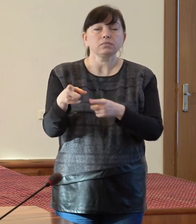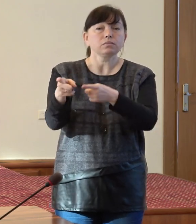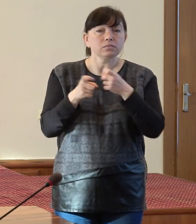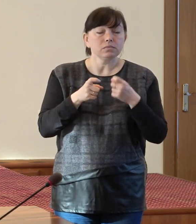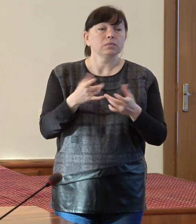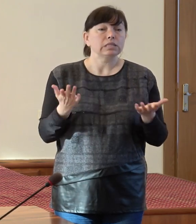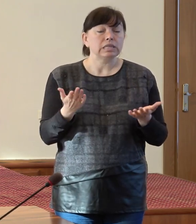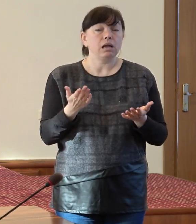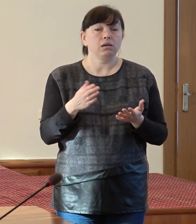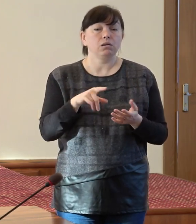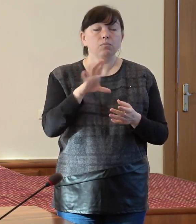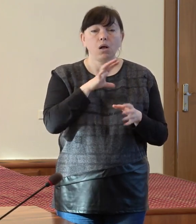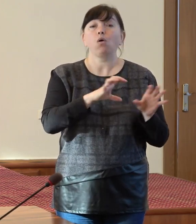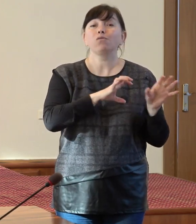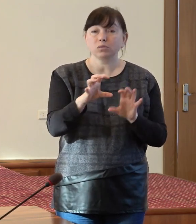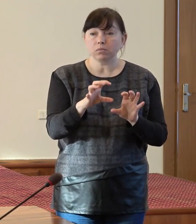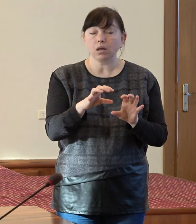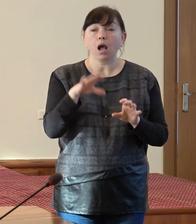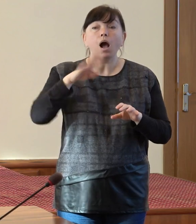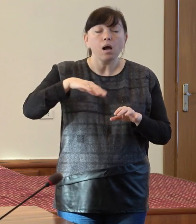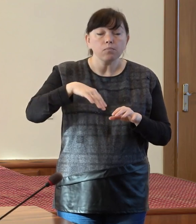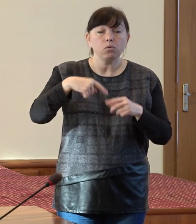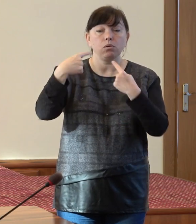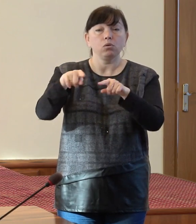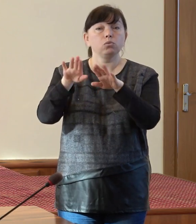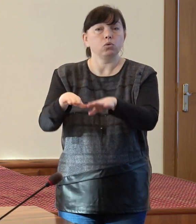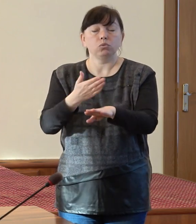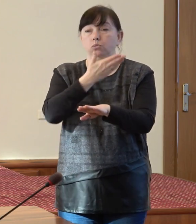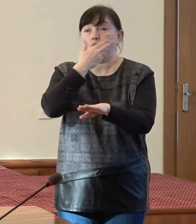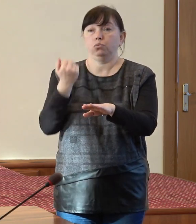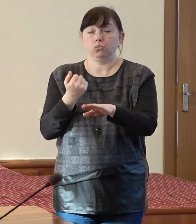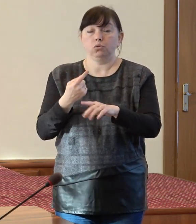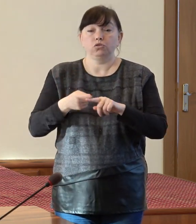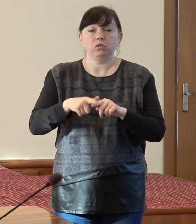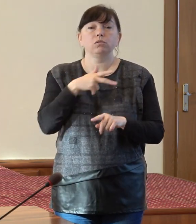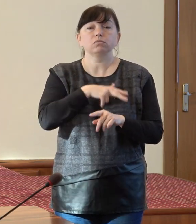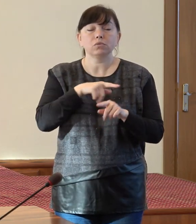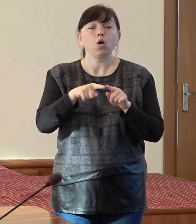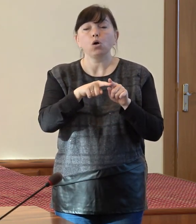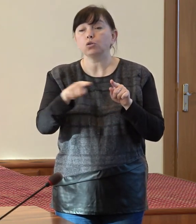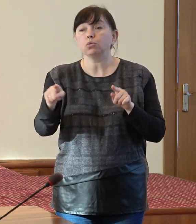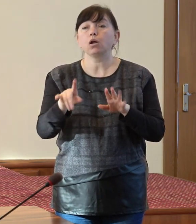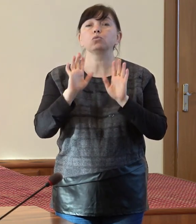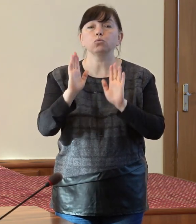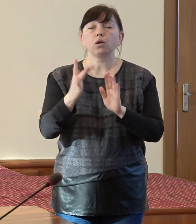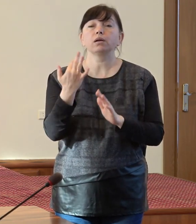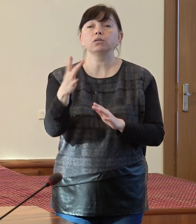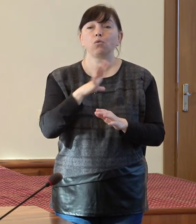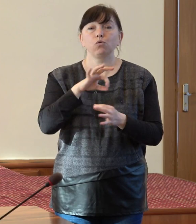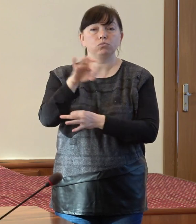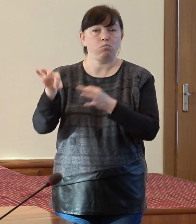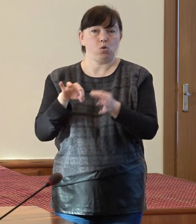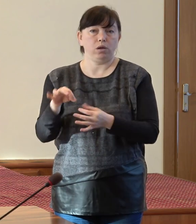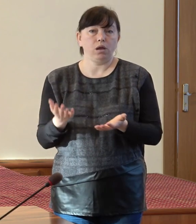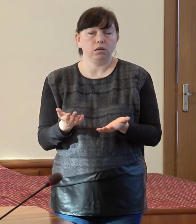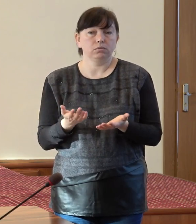durabilitatea a fost asigurată, iar pe aluguri, serviciul social a durat atâta doar cât a avut